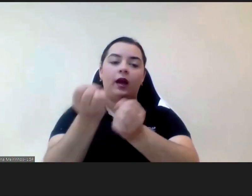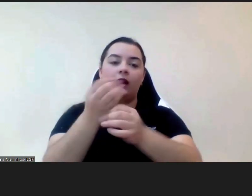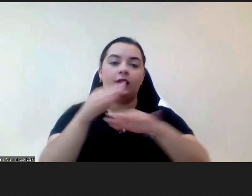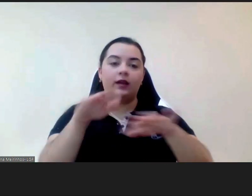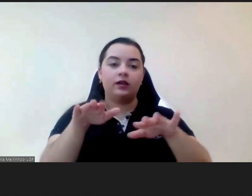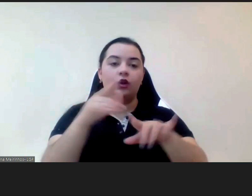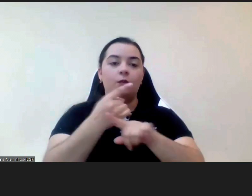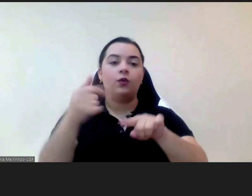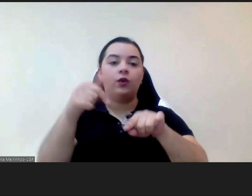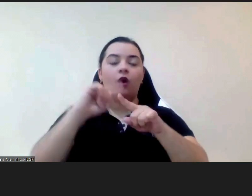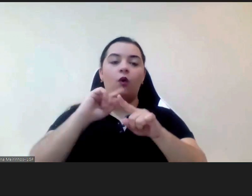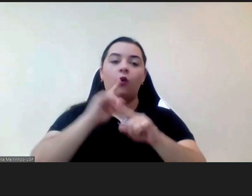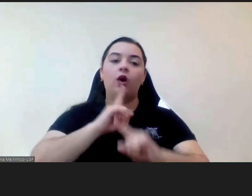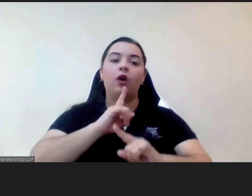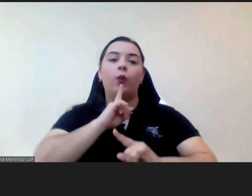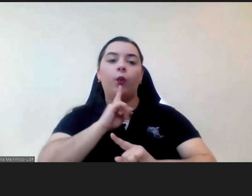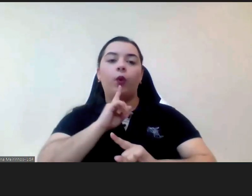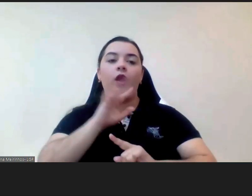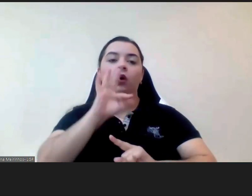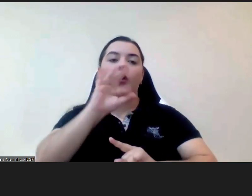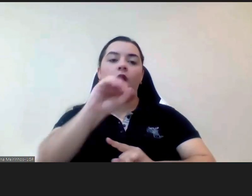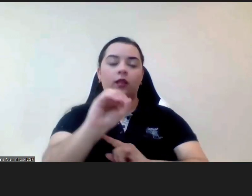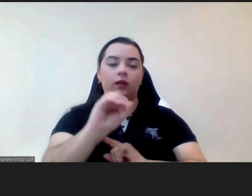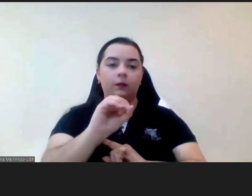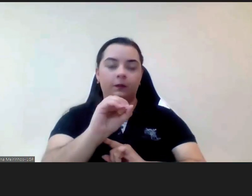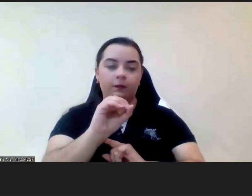tantas tantas